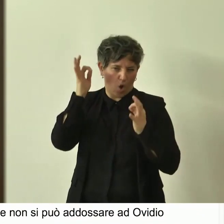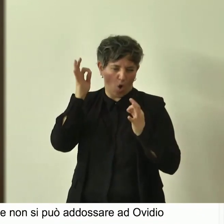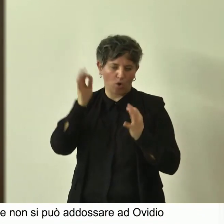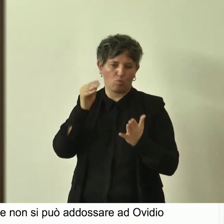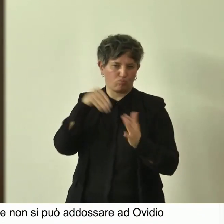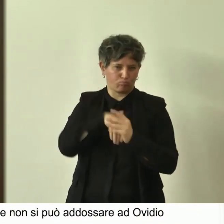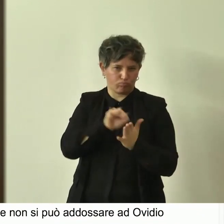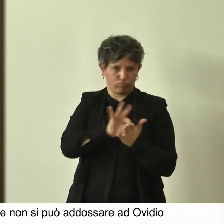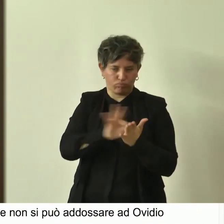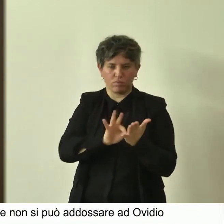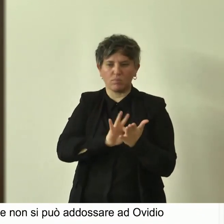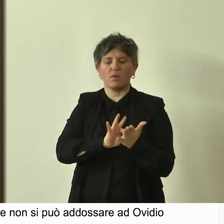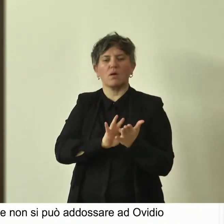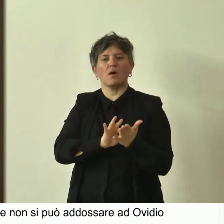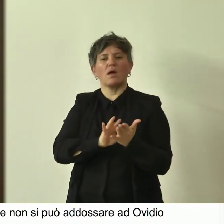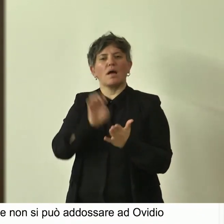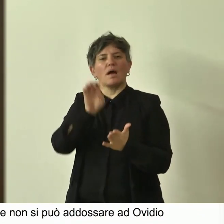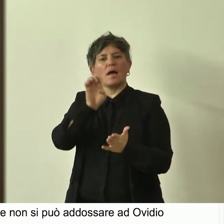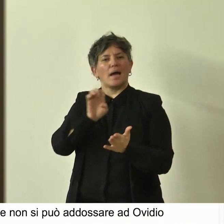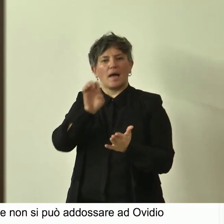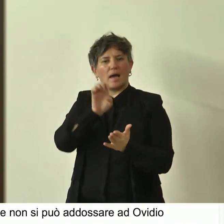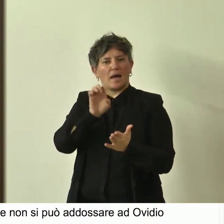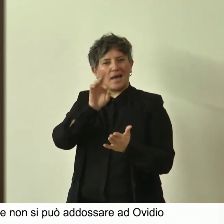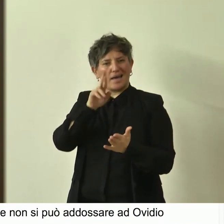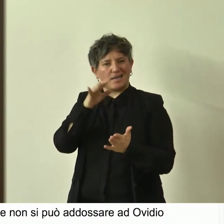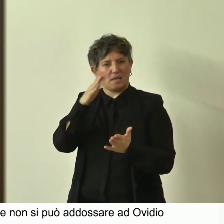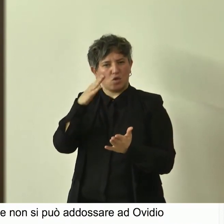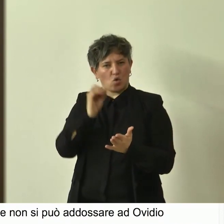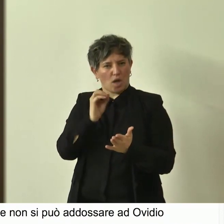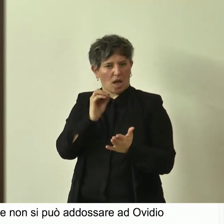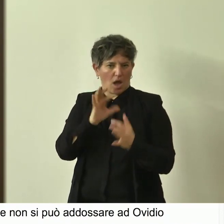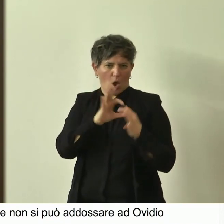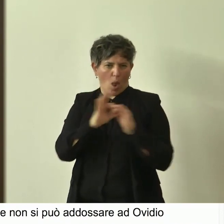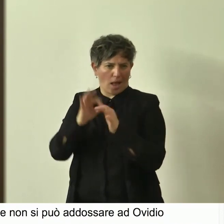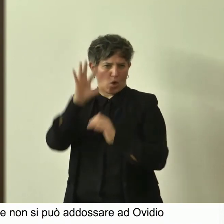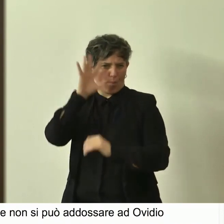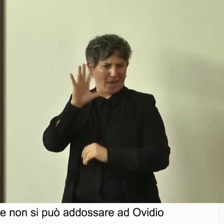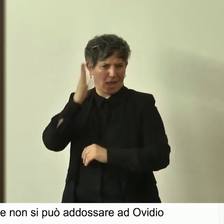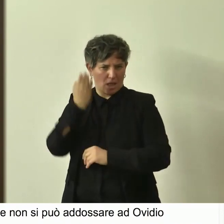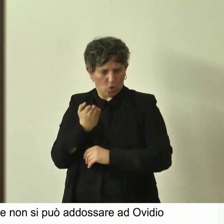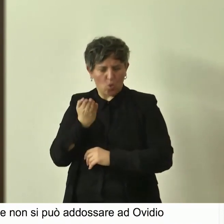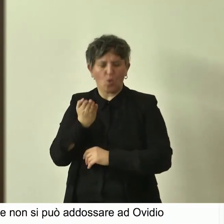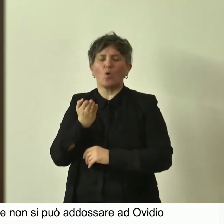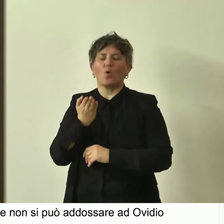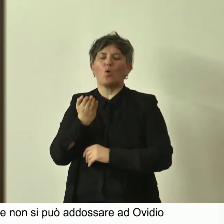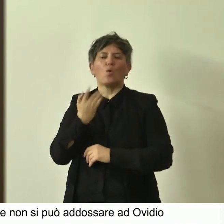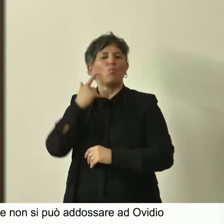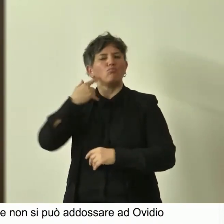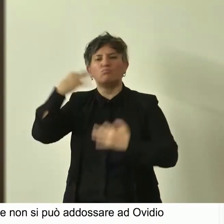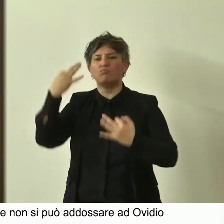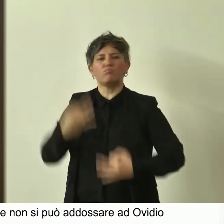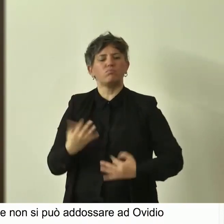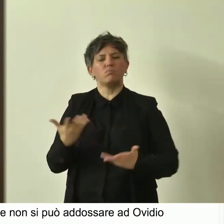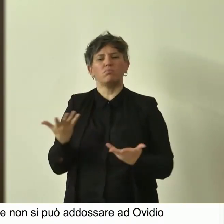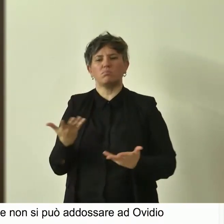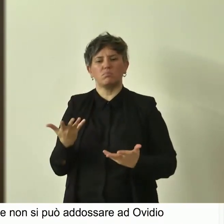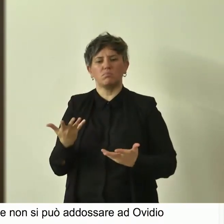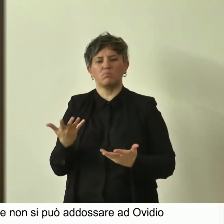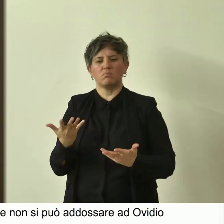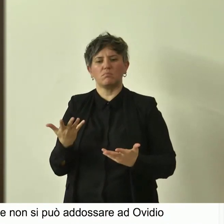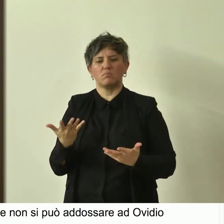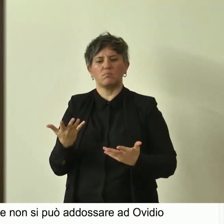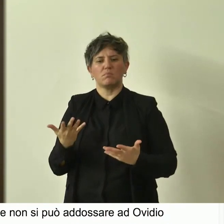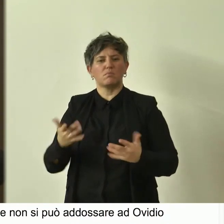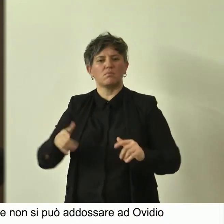Immagina che Erisittone, rifacendosi a un mito, diciamo, decida di impadronirsi, di far